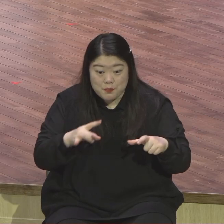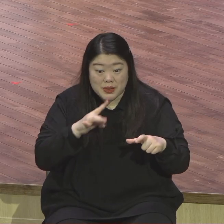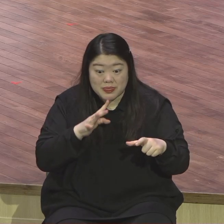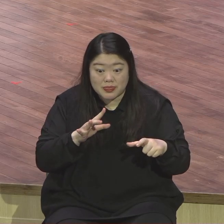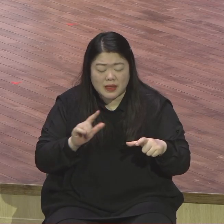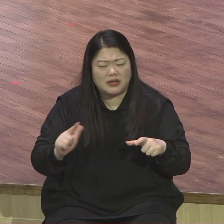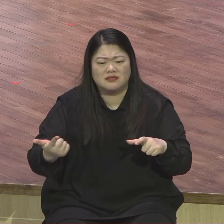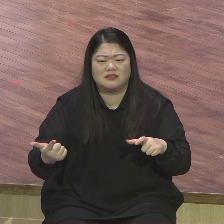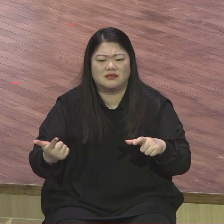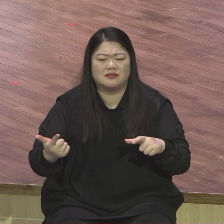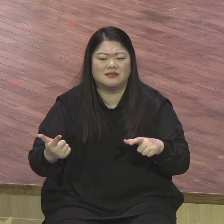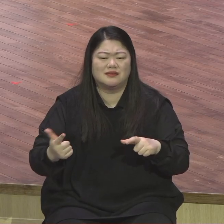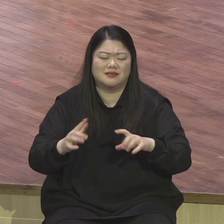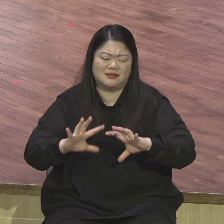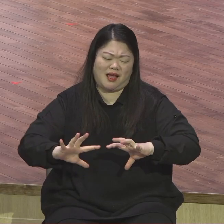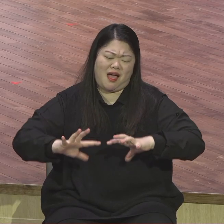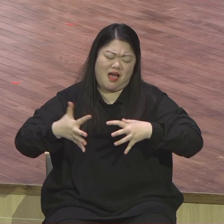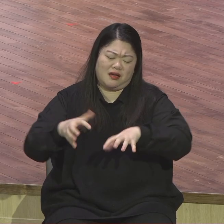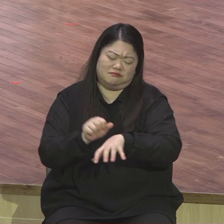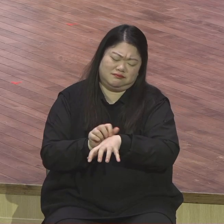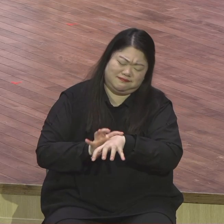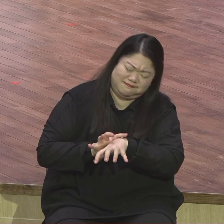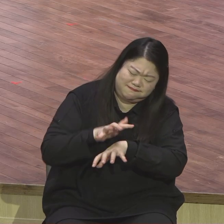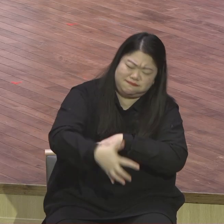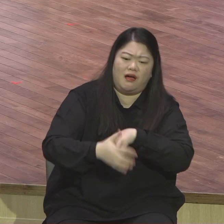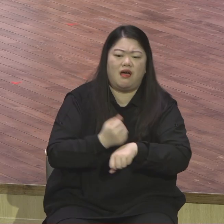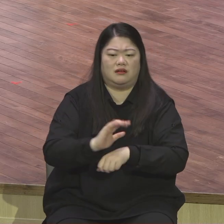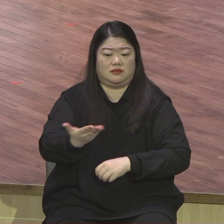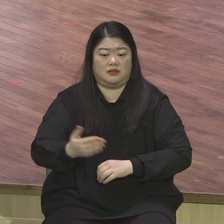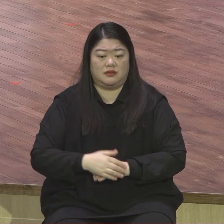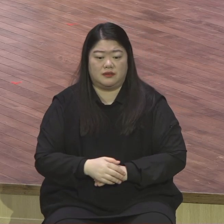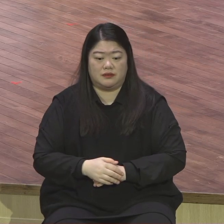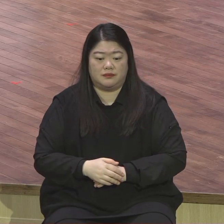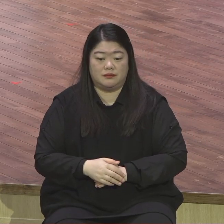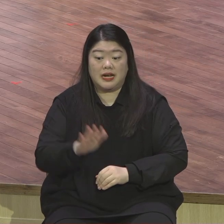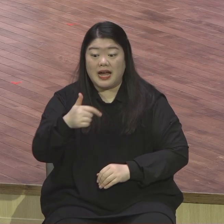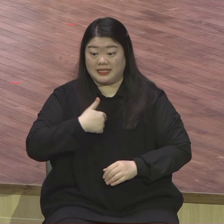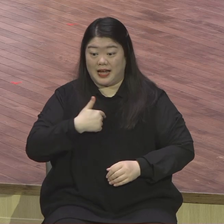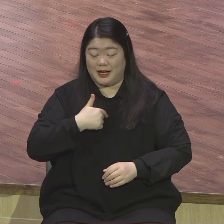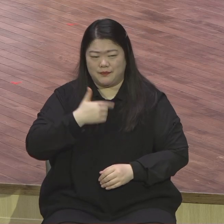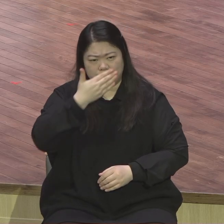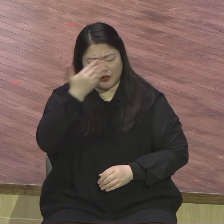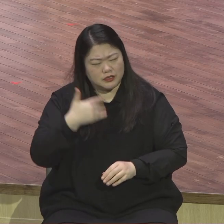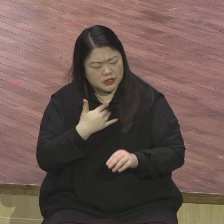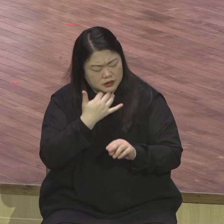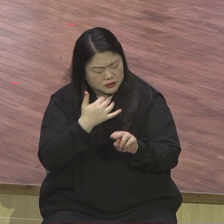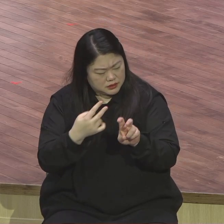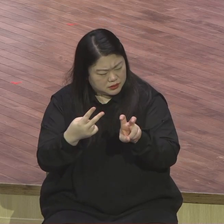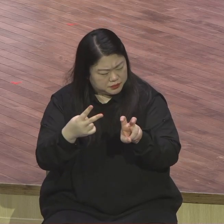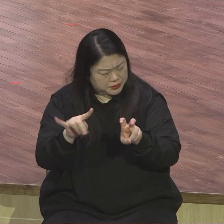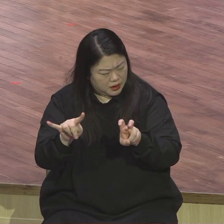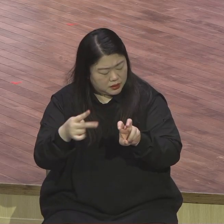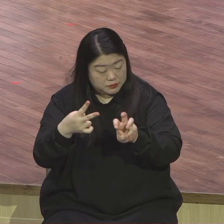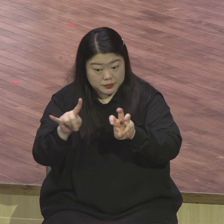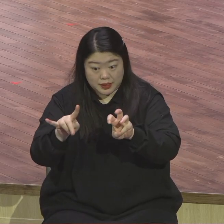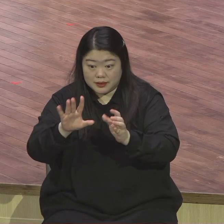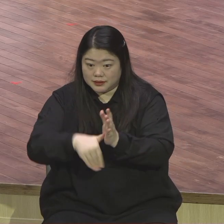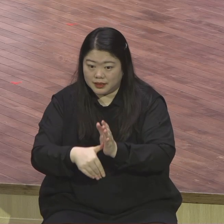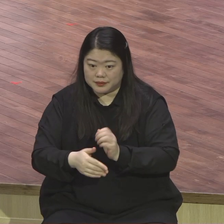부산보금화겠다고 아무도 없는데 혼자 기도하다가 청년들 끌고 각 교회들 부탁해서